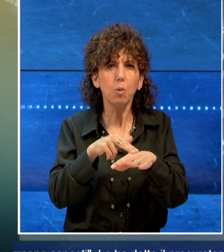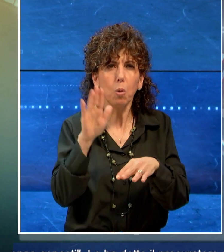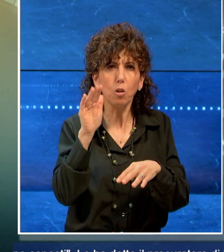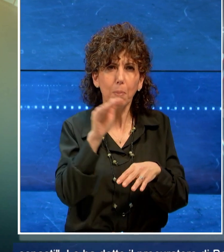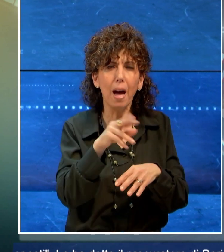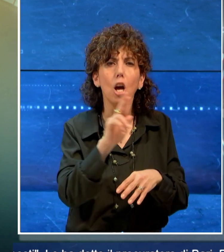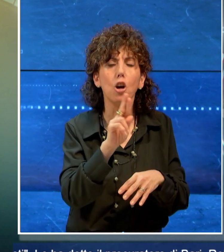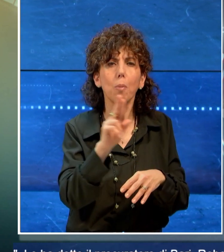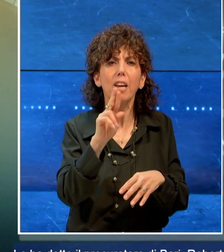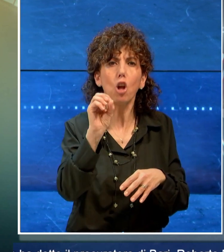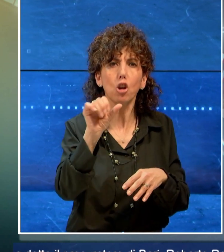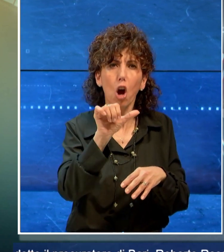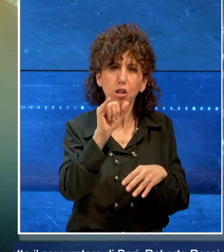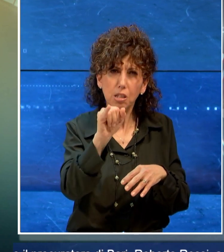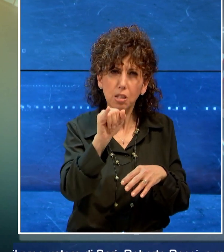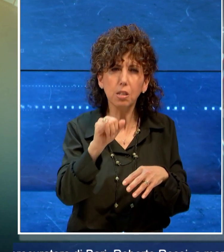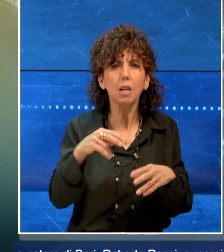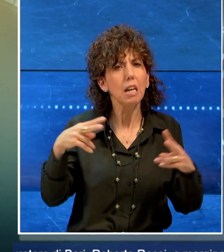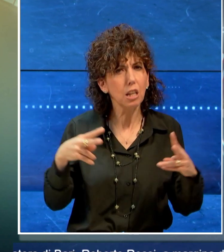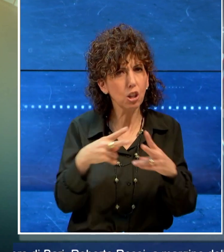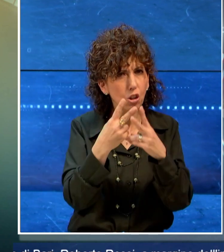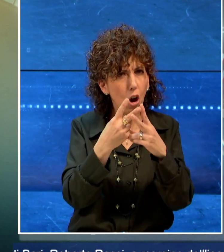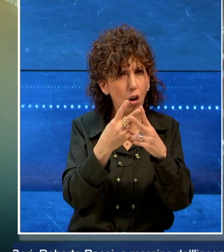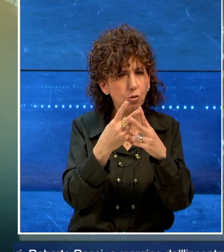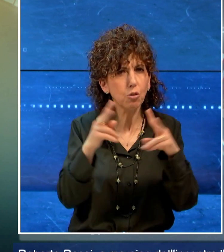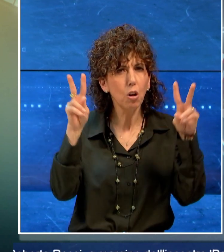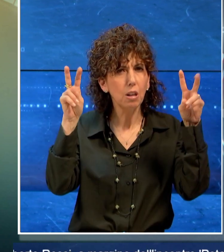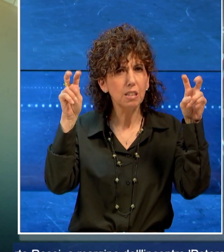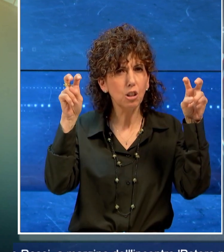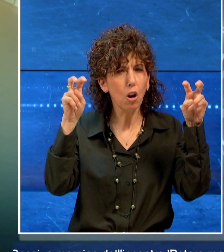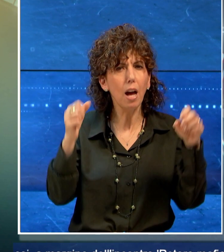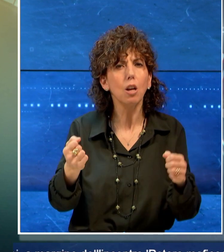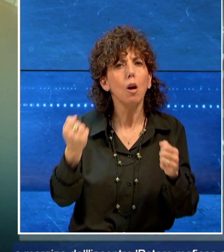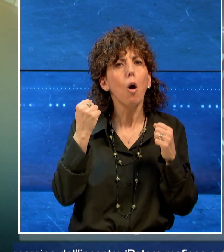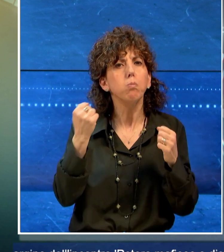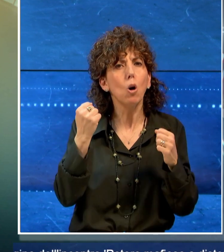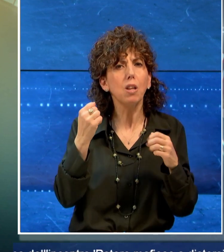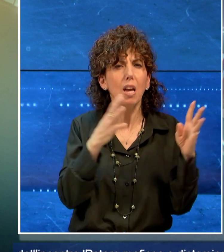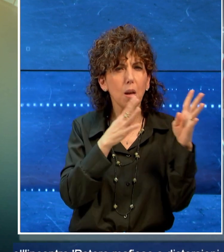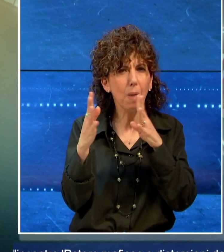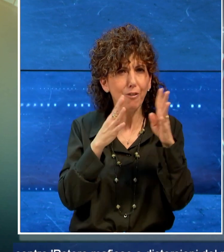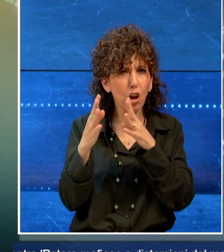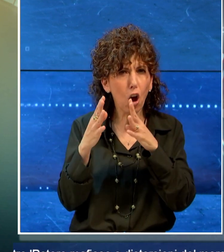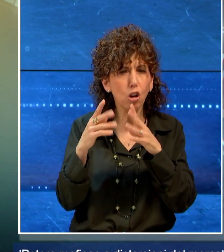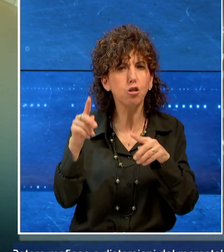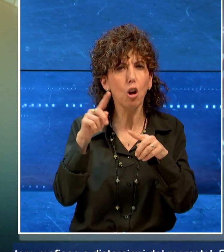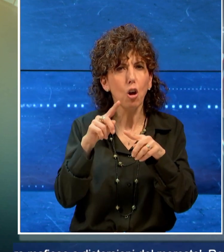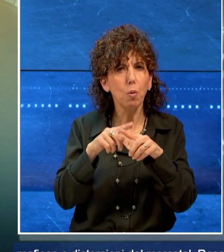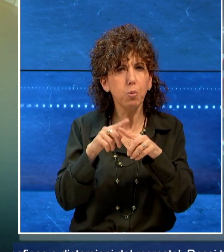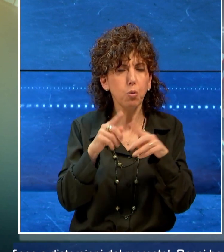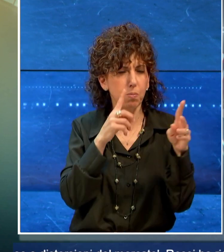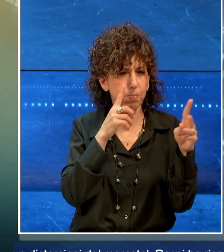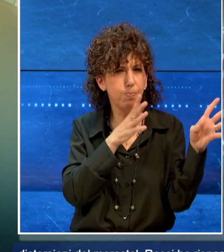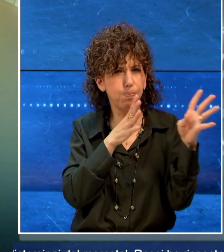Rossi, a margine dell'incontro intitolato Potere mafioso e distorsioni del